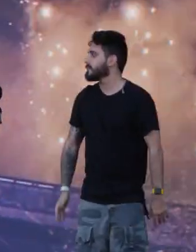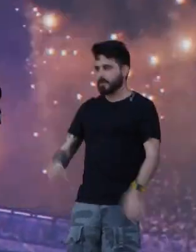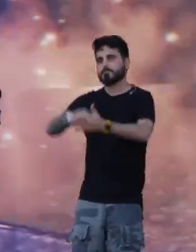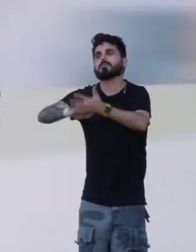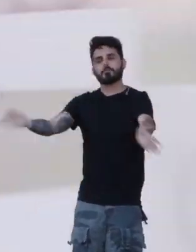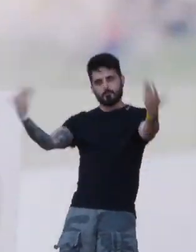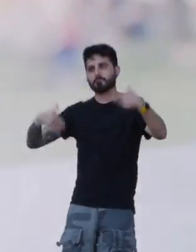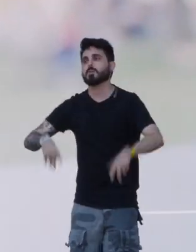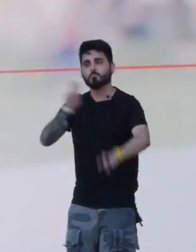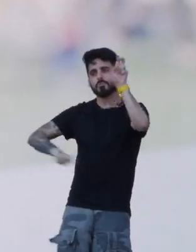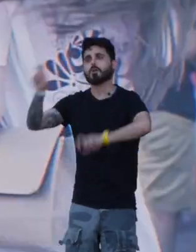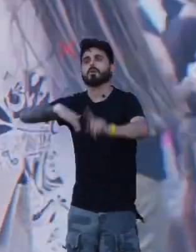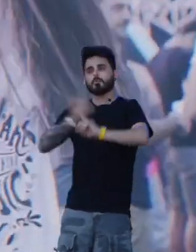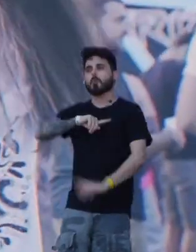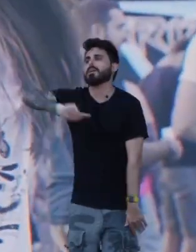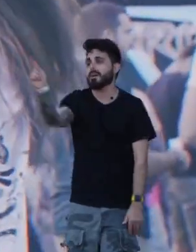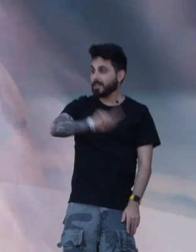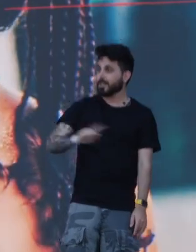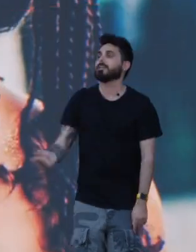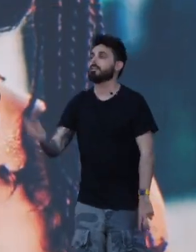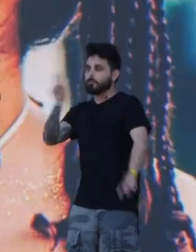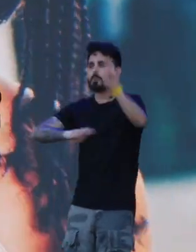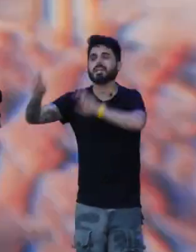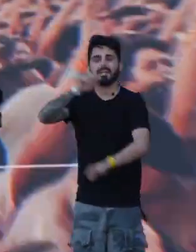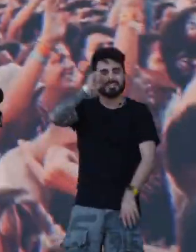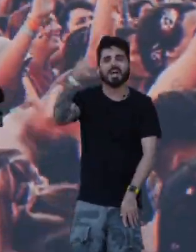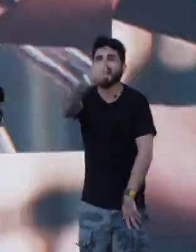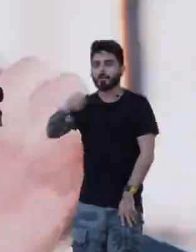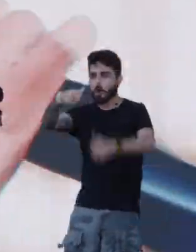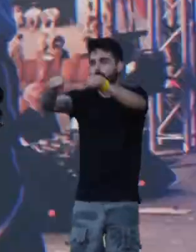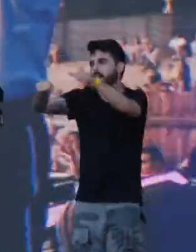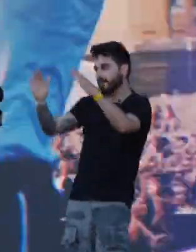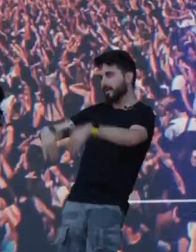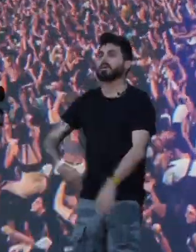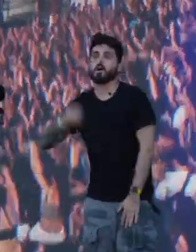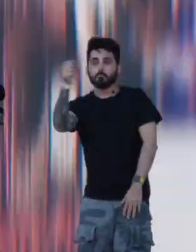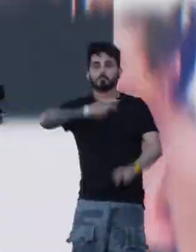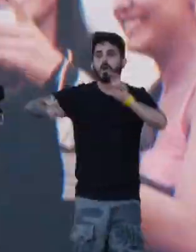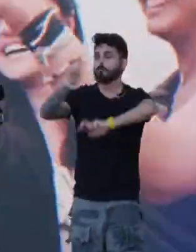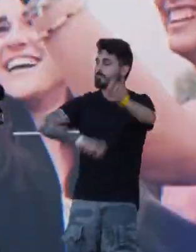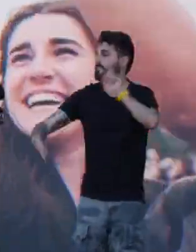Barcelona Busca, busca i no em troba Busca per l'instal·lar-roba